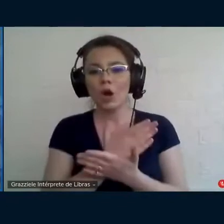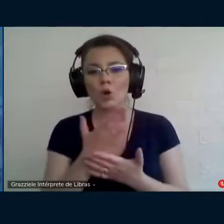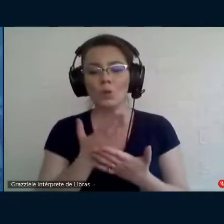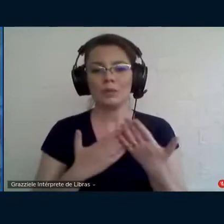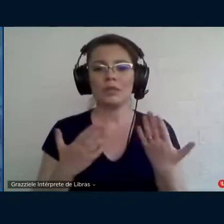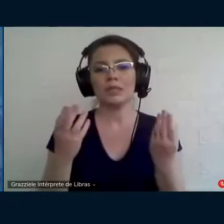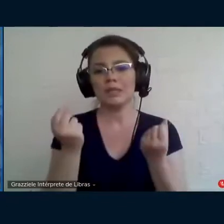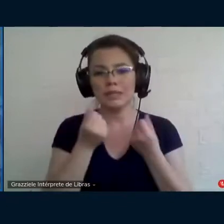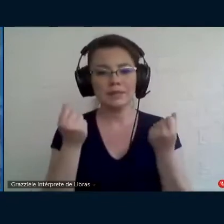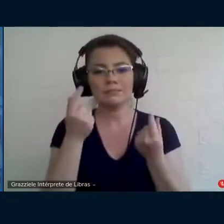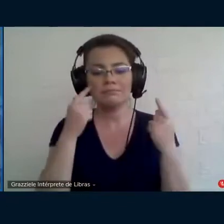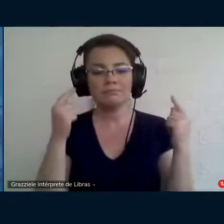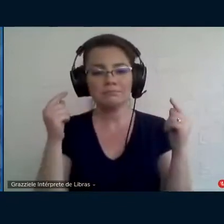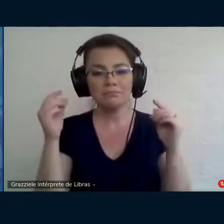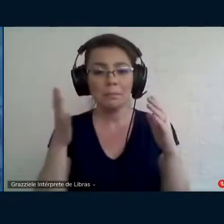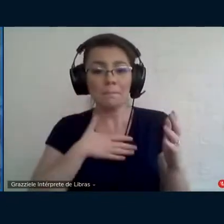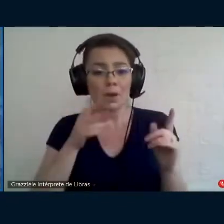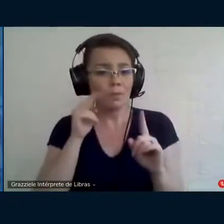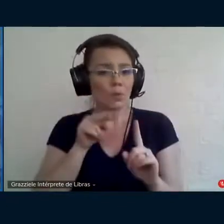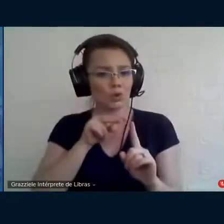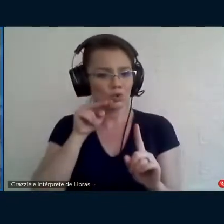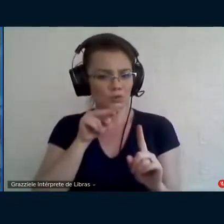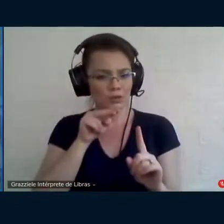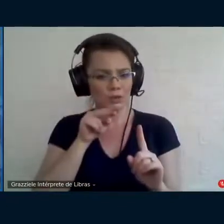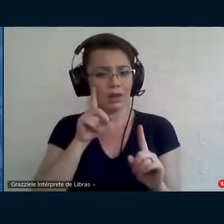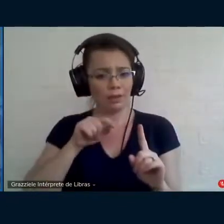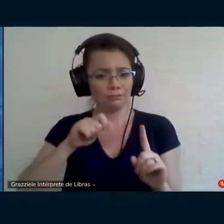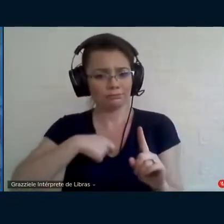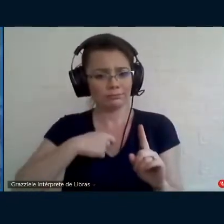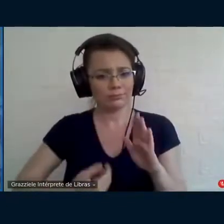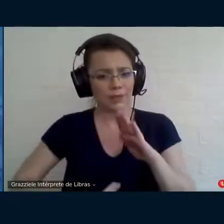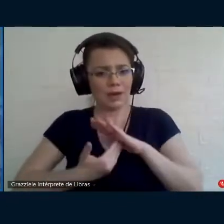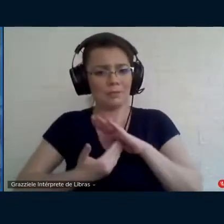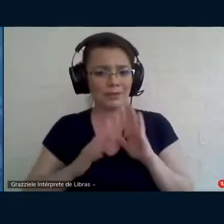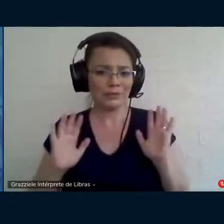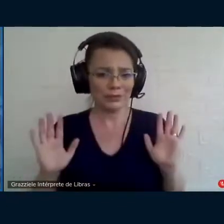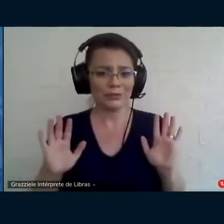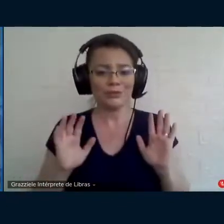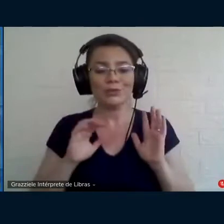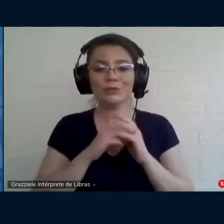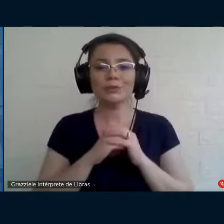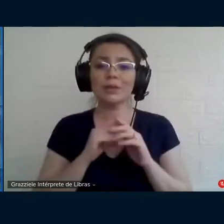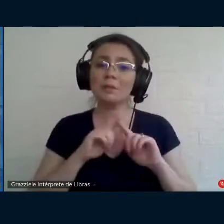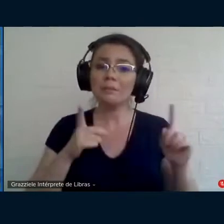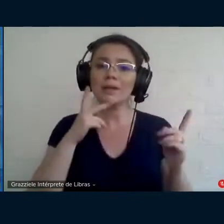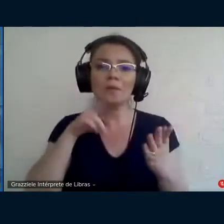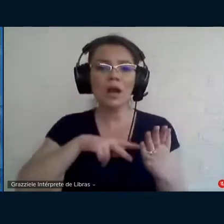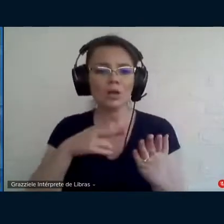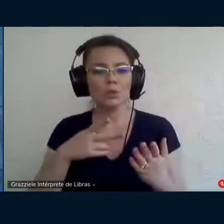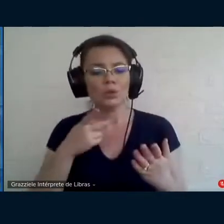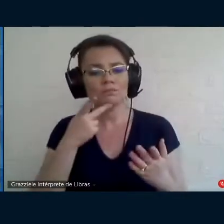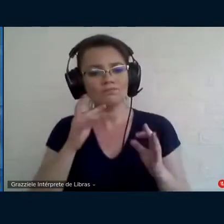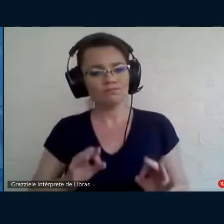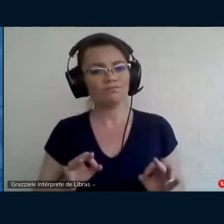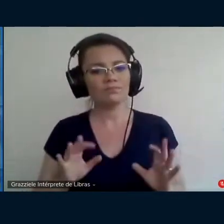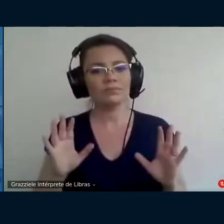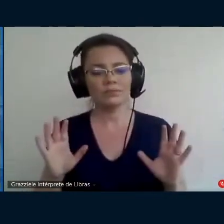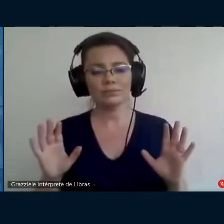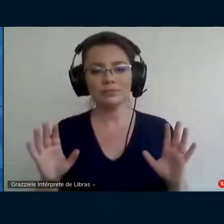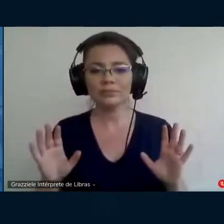uso para olhar esse trabalho, mas é uma leitura honesta, uma leitura